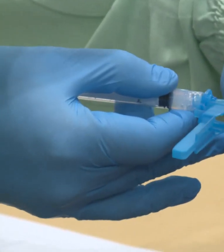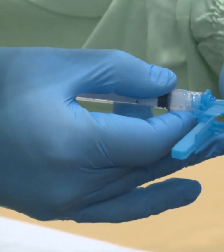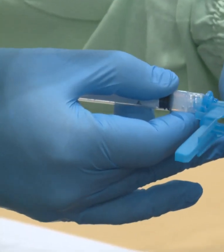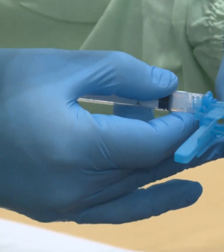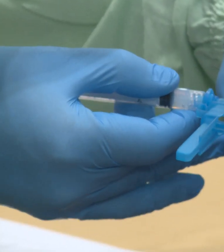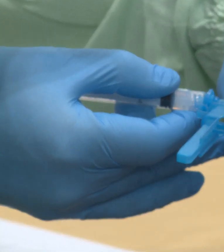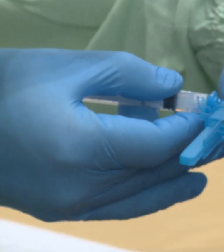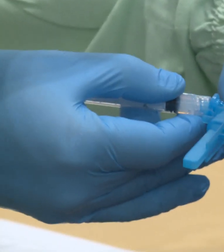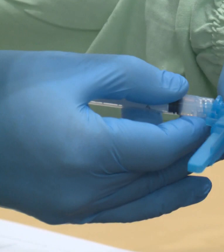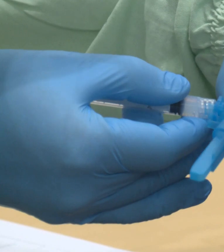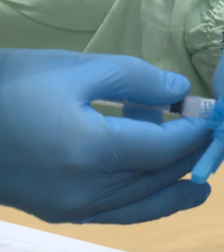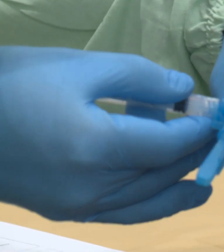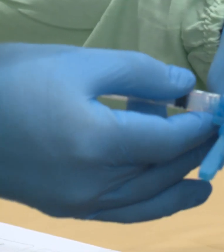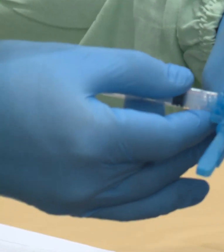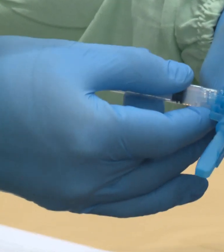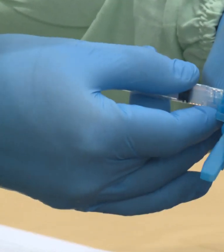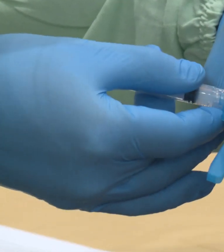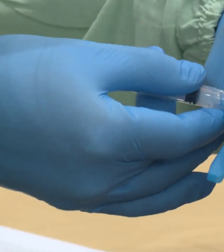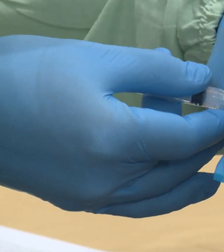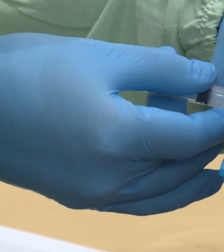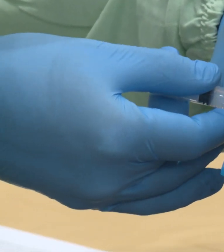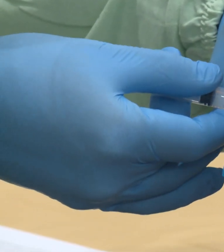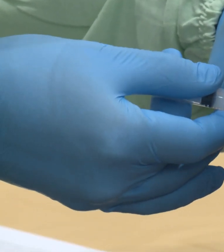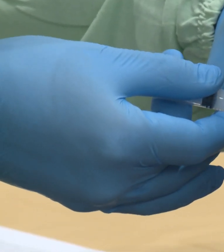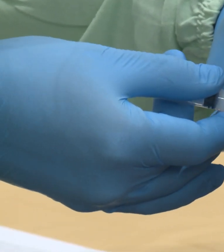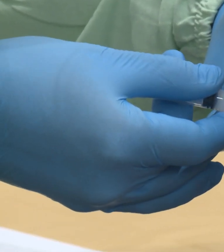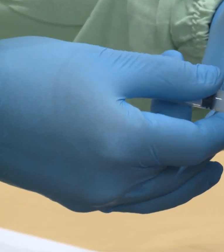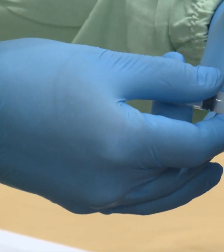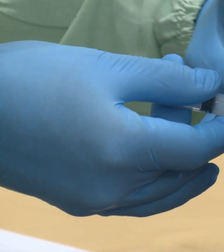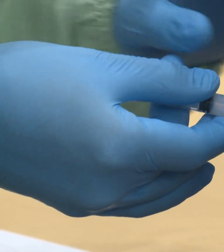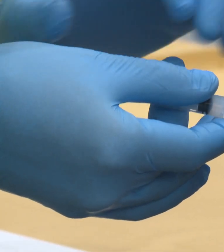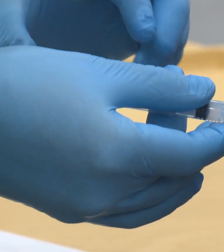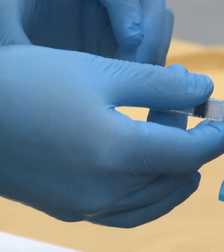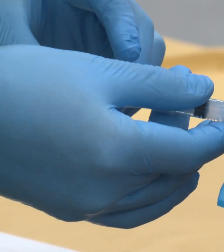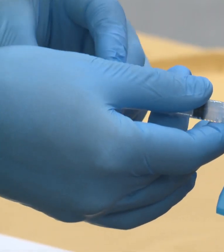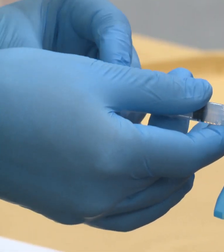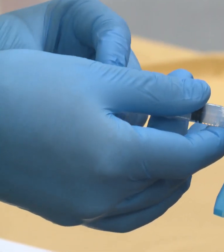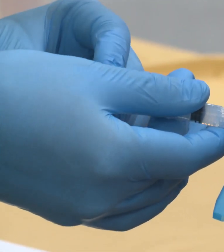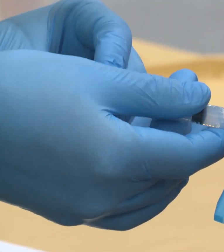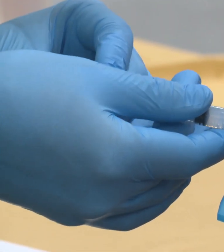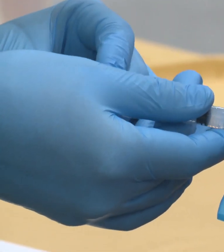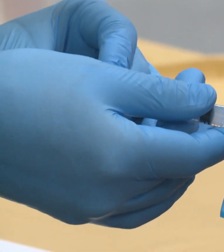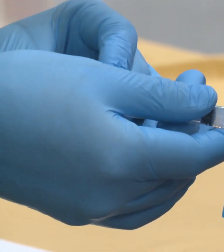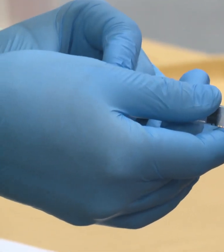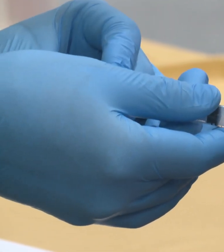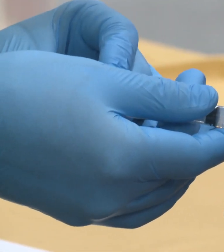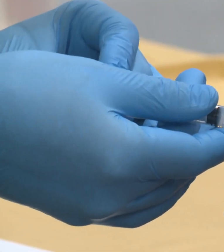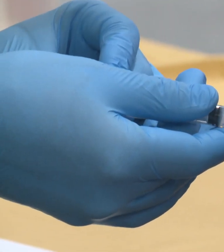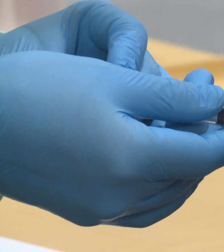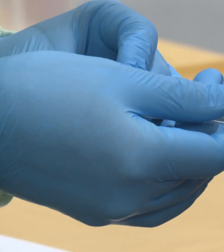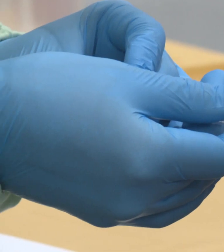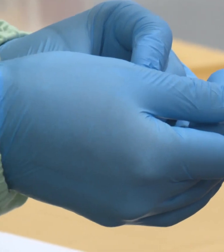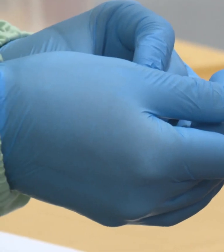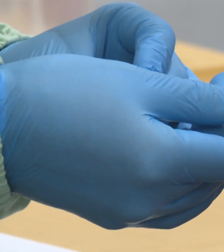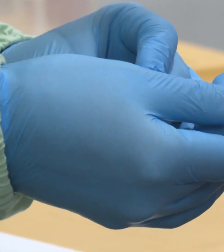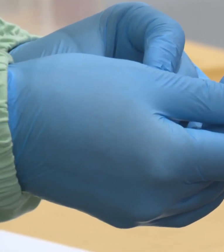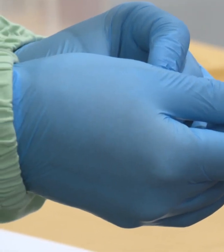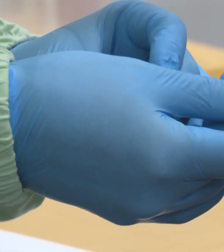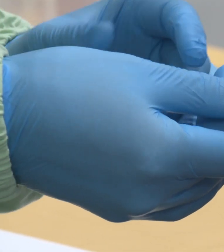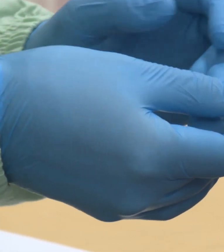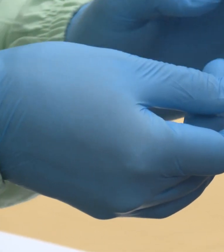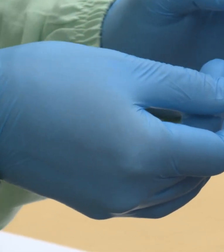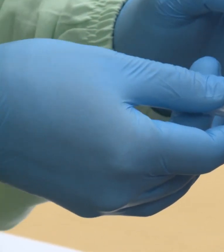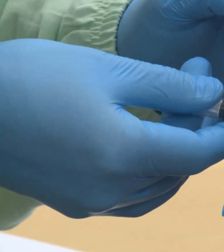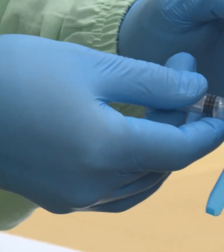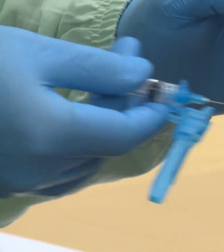Moderna y 21.450 son de Pfizer. A preguntas de Noticias 360, se enfatizó que tanto Moderna como Pfizer son efectivas